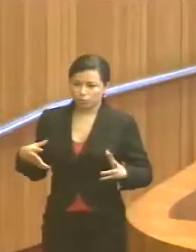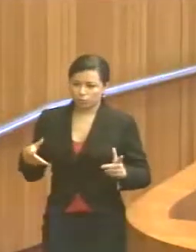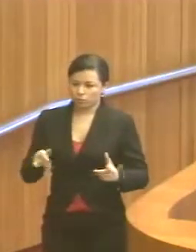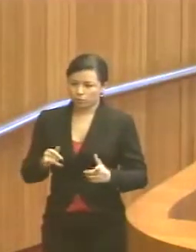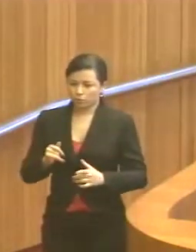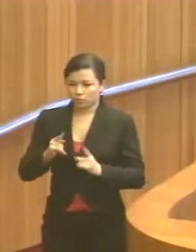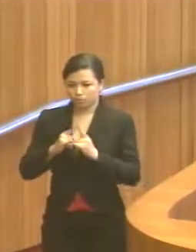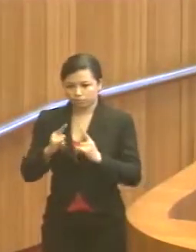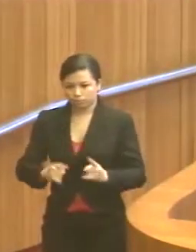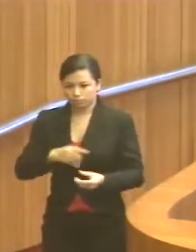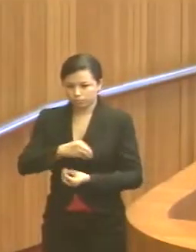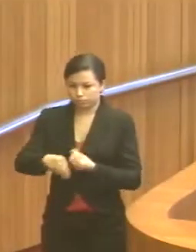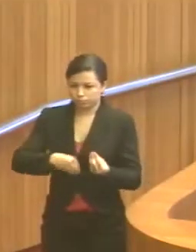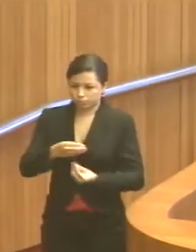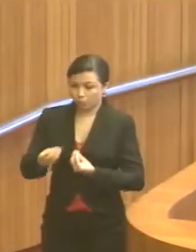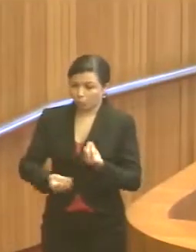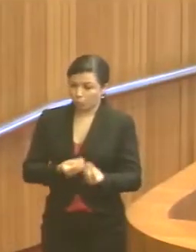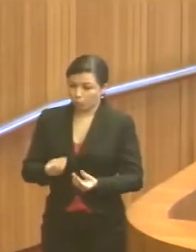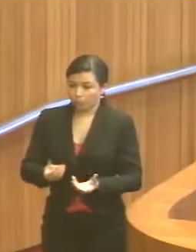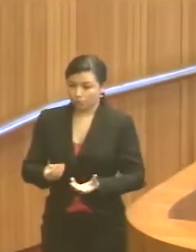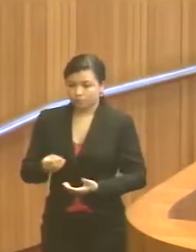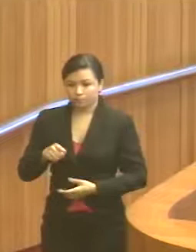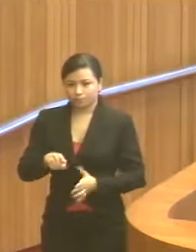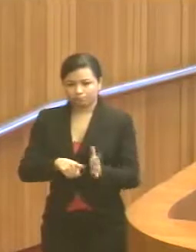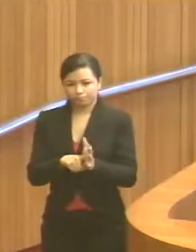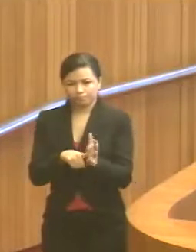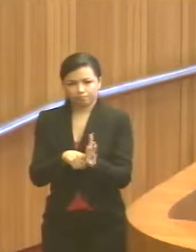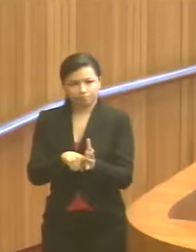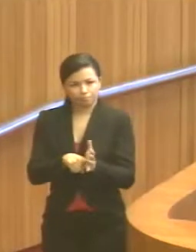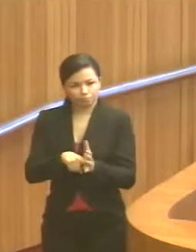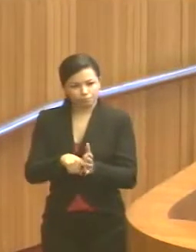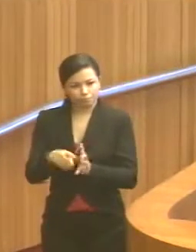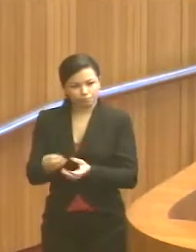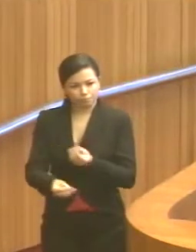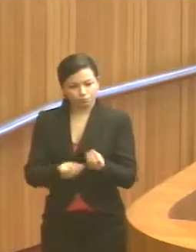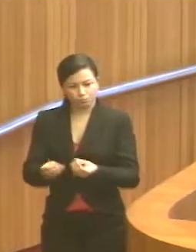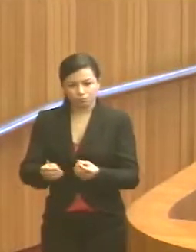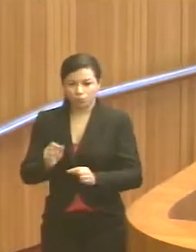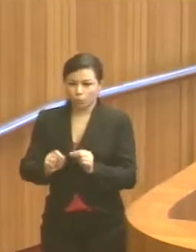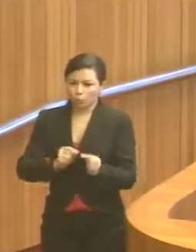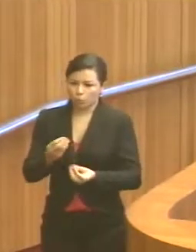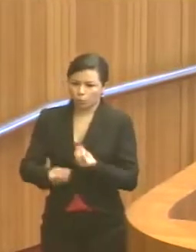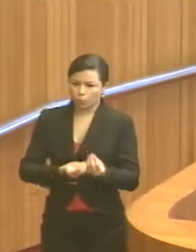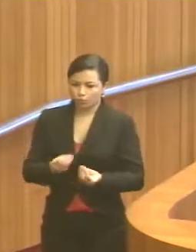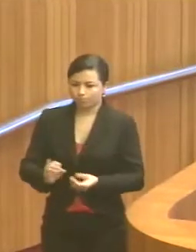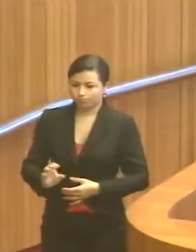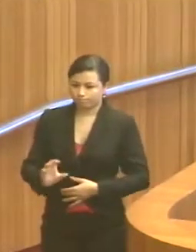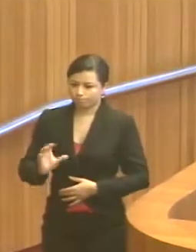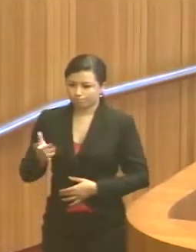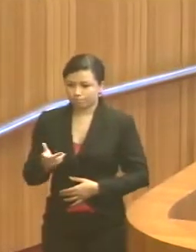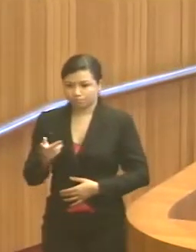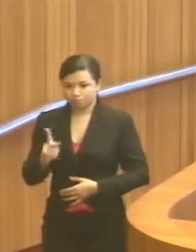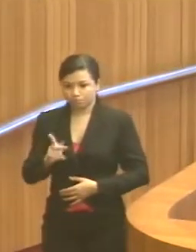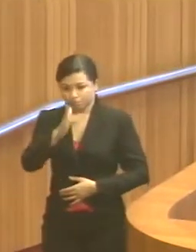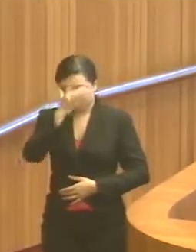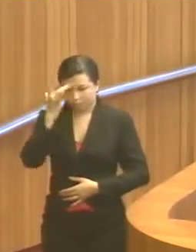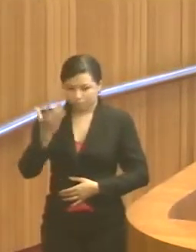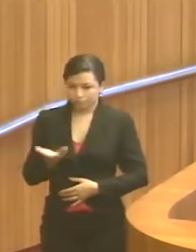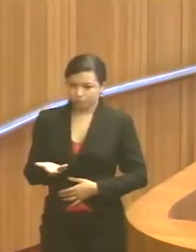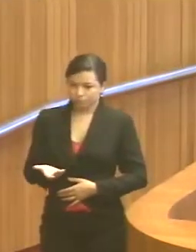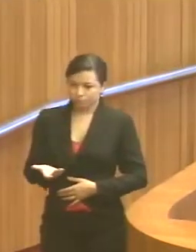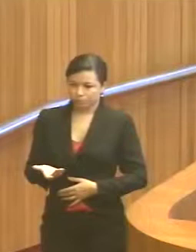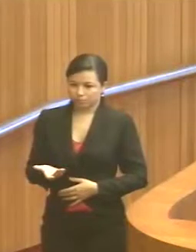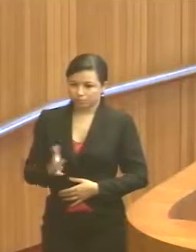todos os órgãos envolvidos de alguma forma para acompanhar e verificar em que circunstâncias essas